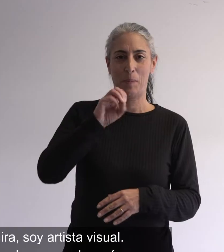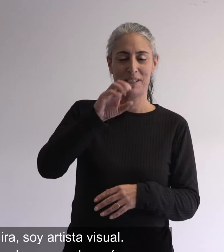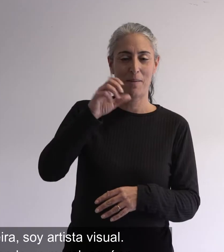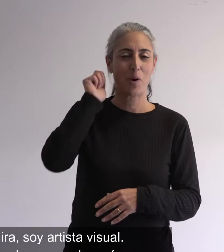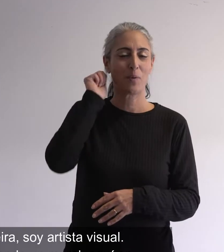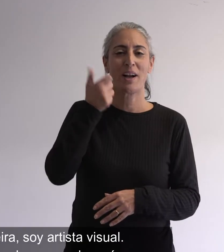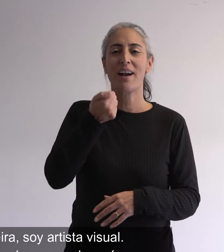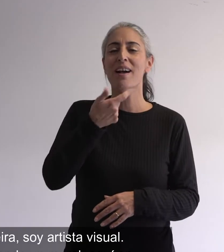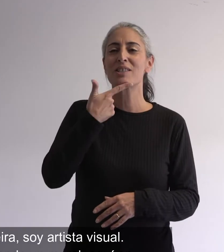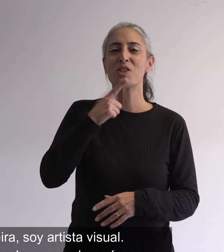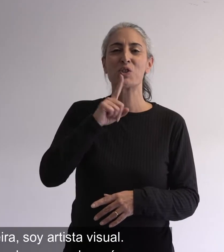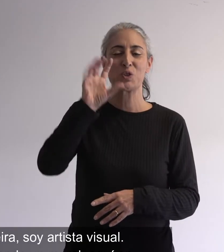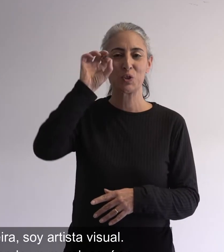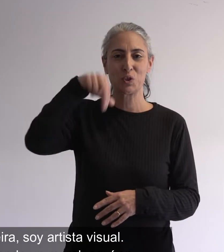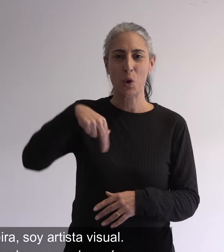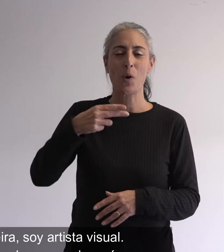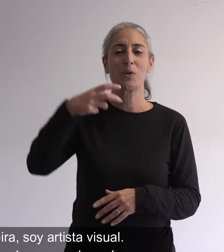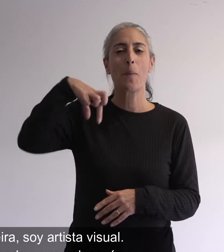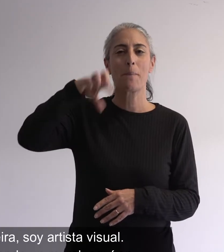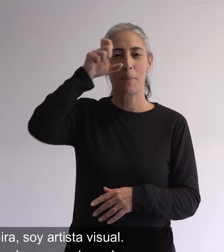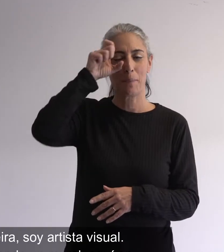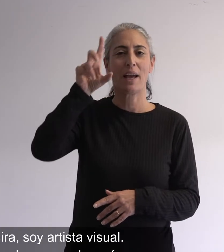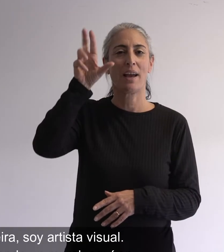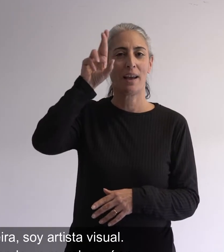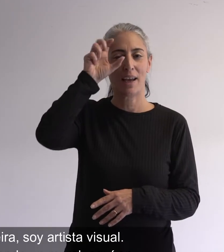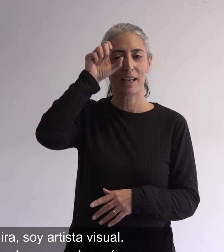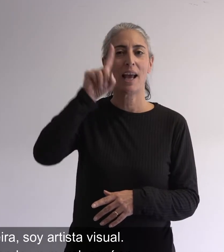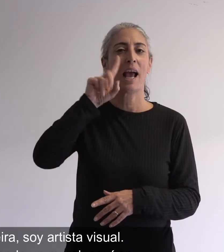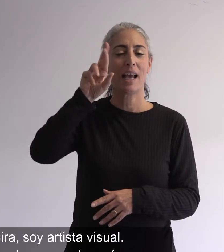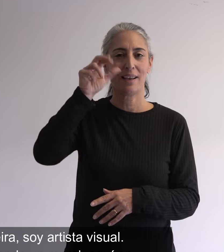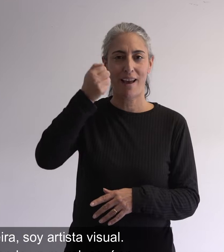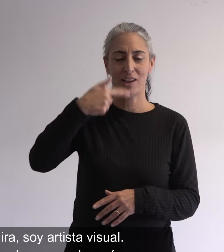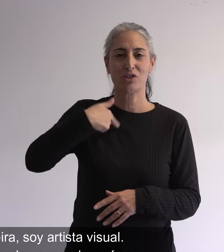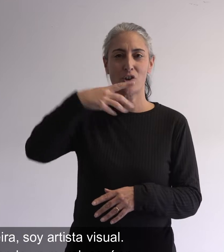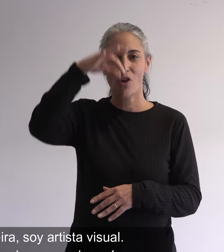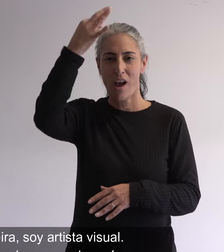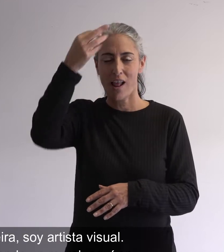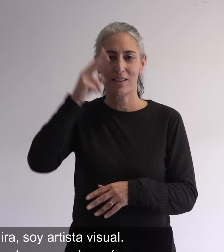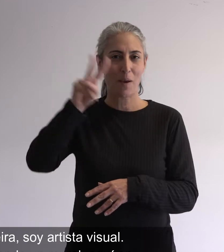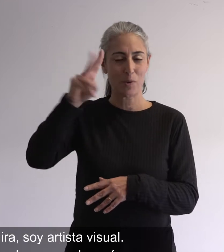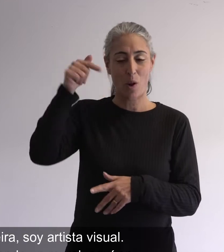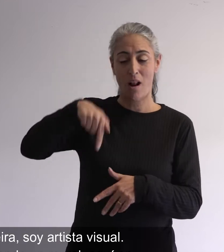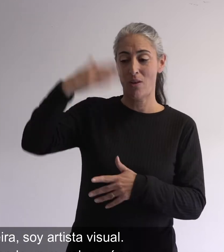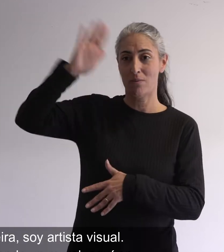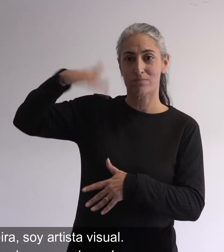Mi nombre es Gastón Pereira, soy artista visual. En este caso estoy desarrollando un mural